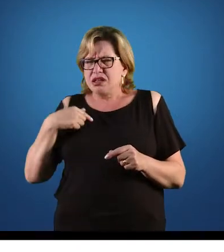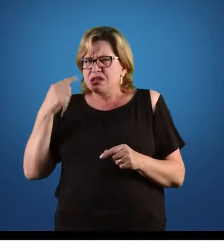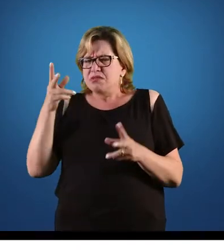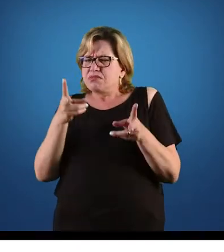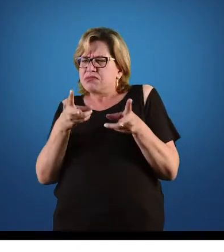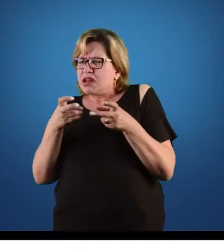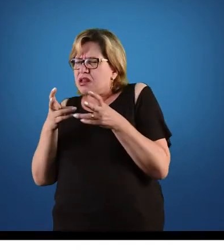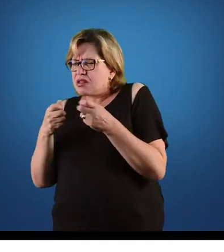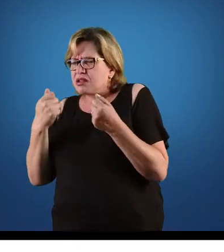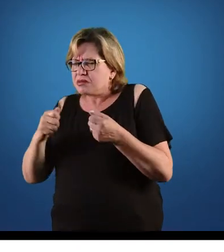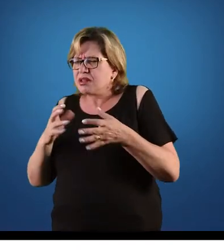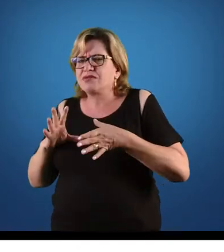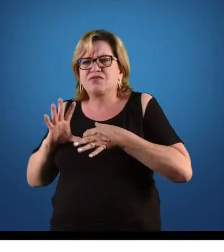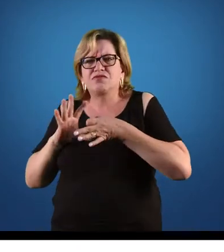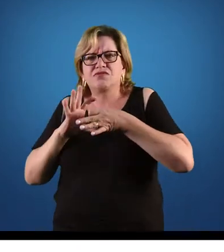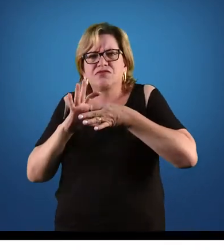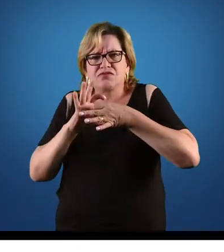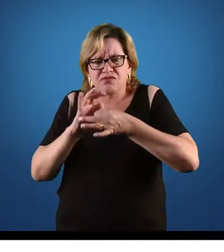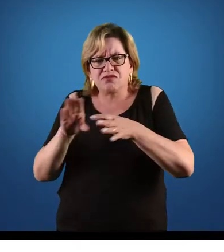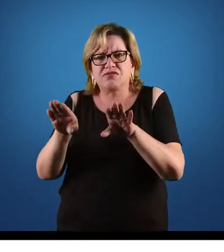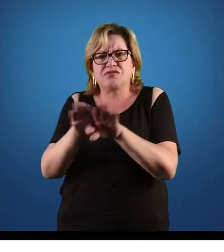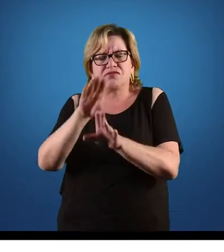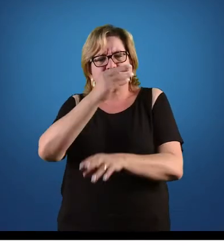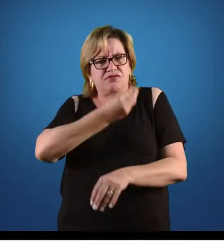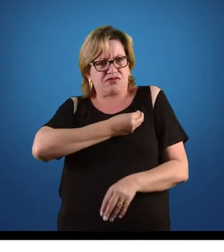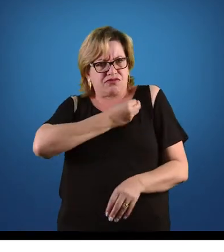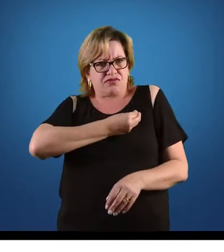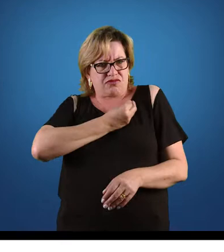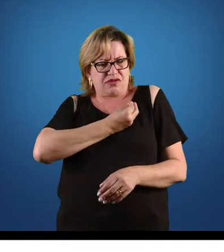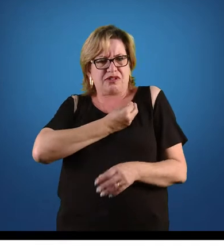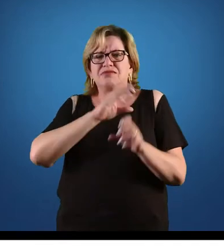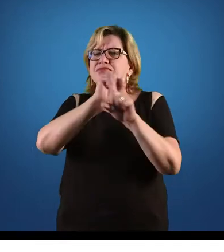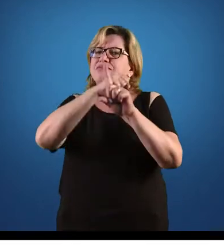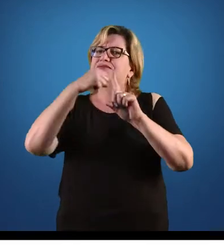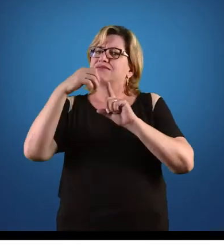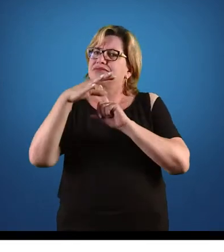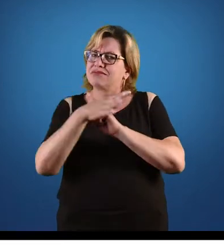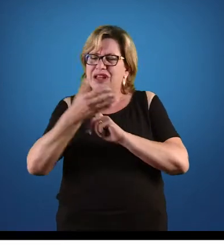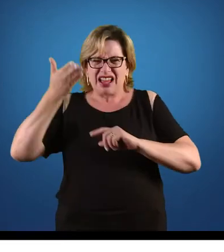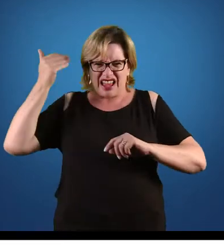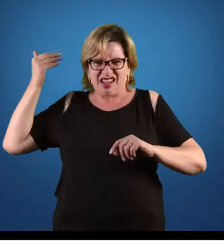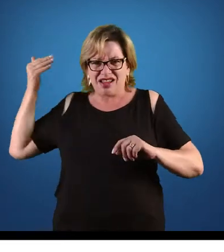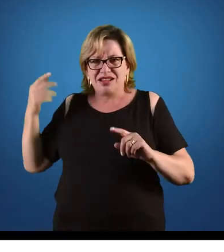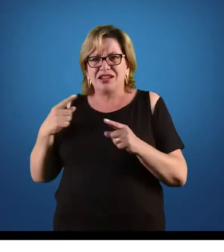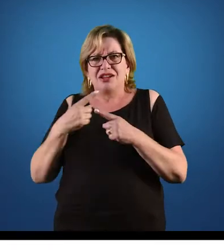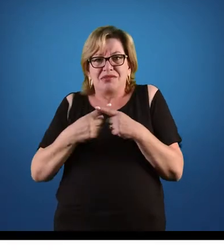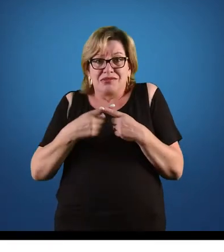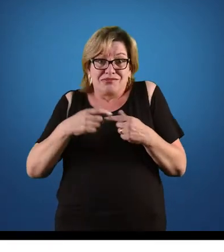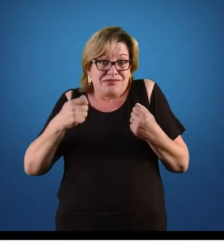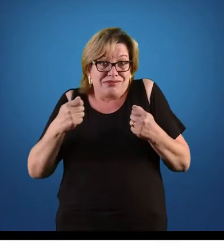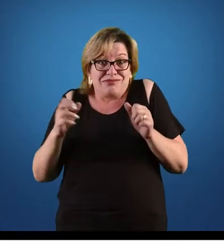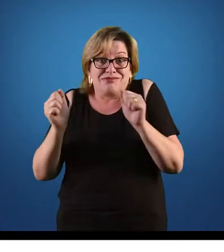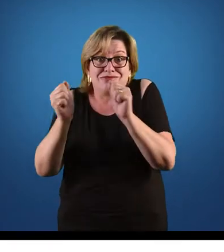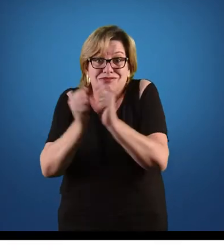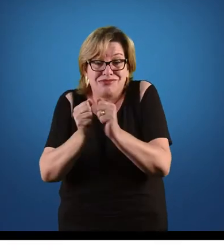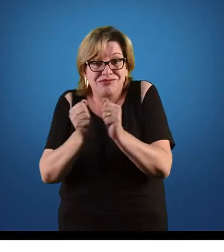a se unir, a viver em sociedade, em razão das suas necessidades básicas.